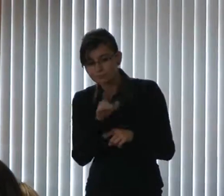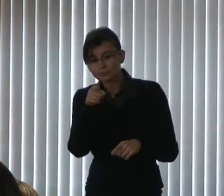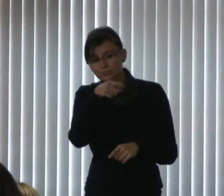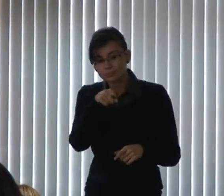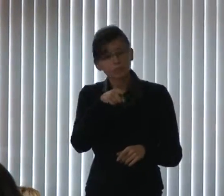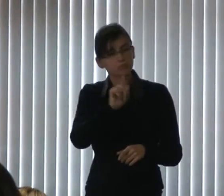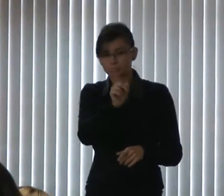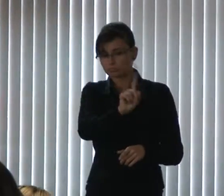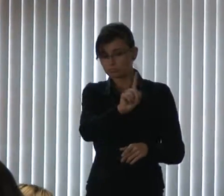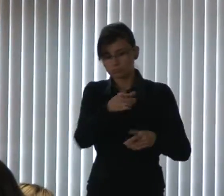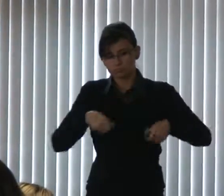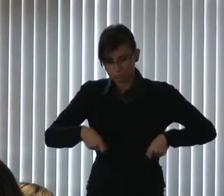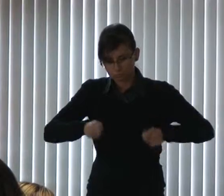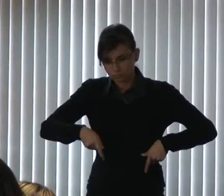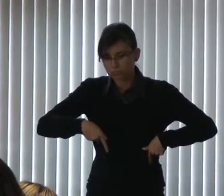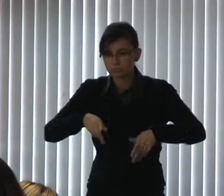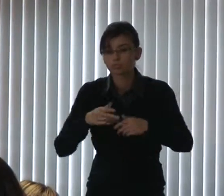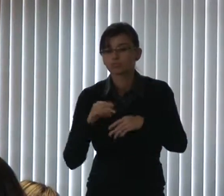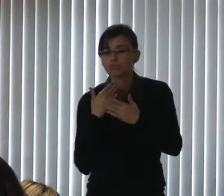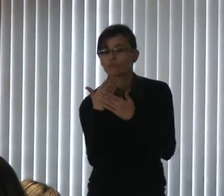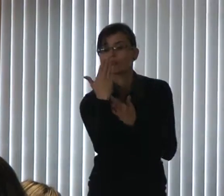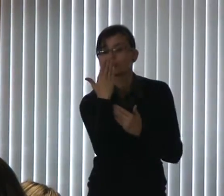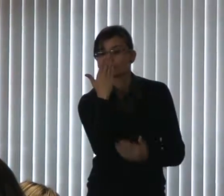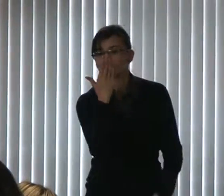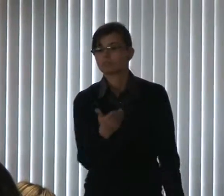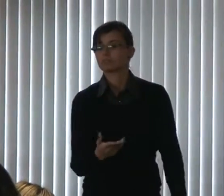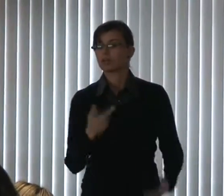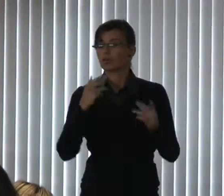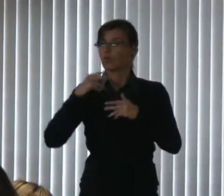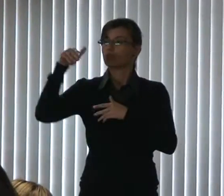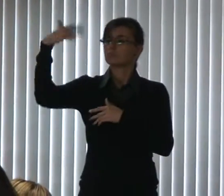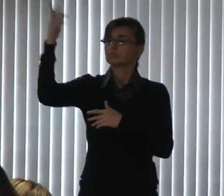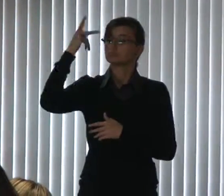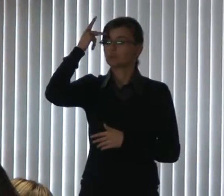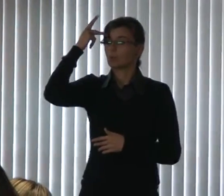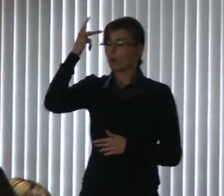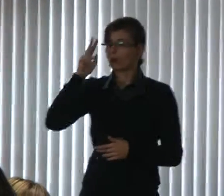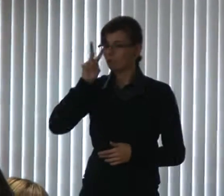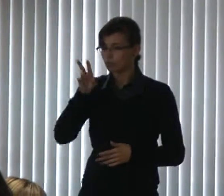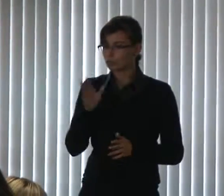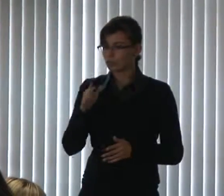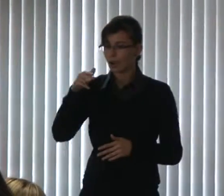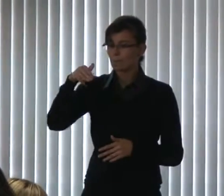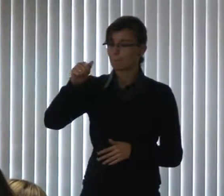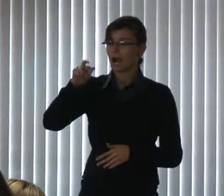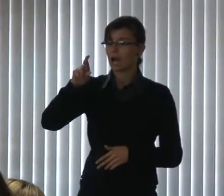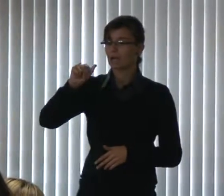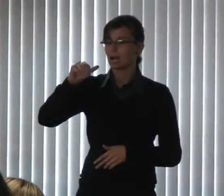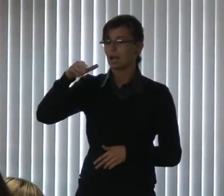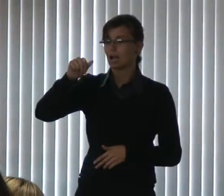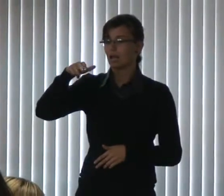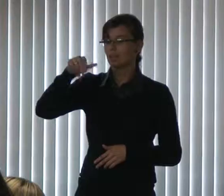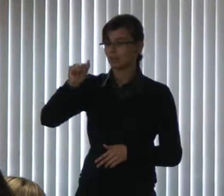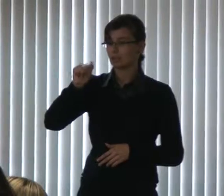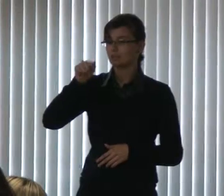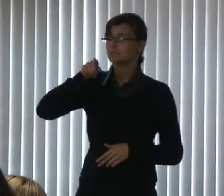cadeiras como foi feito lá no Maracanã. quem for lá vai ver o trabalho que foi feito pelas pessoas com deficiência lá.